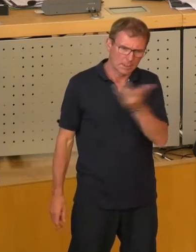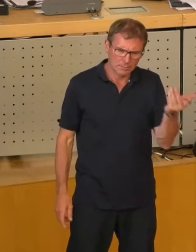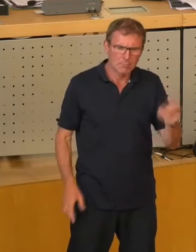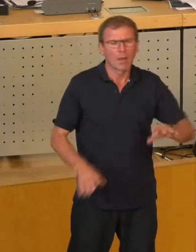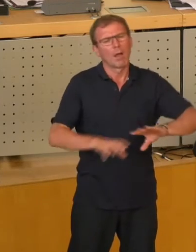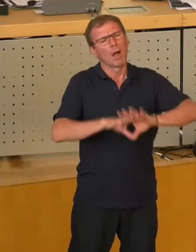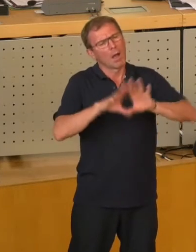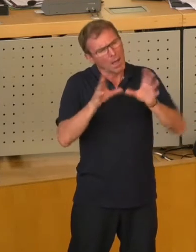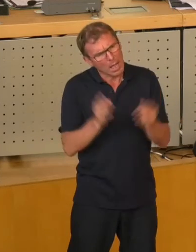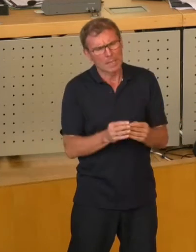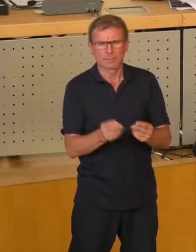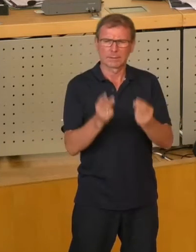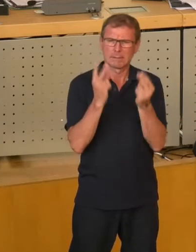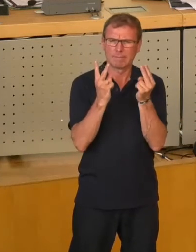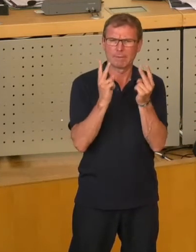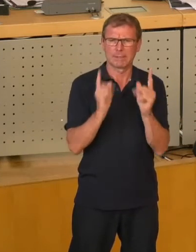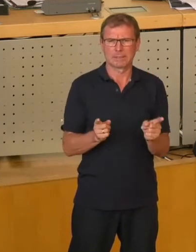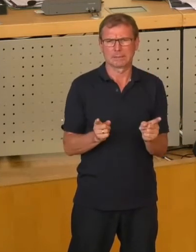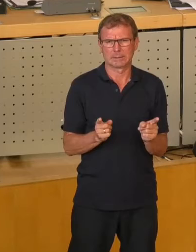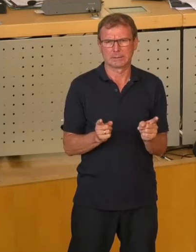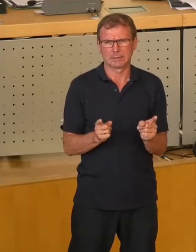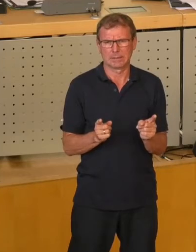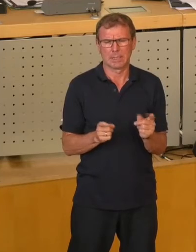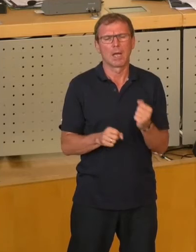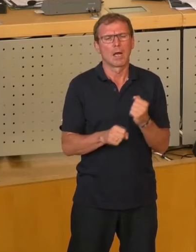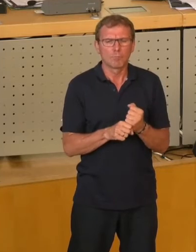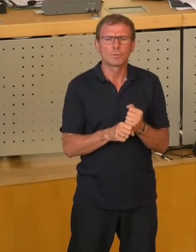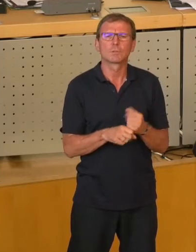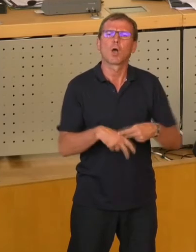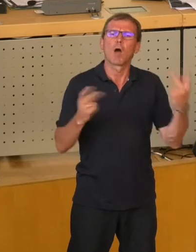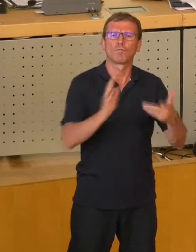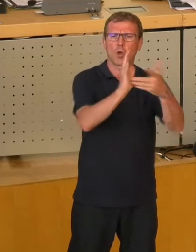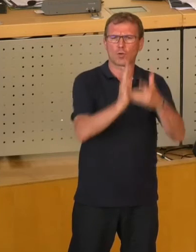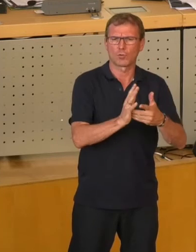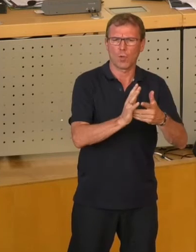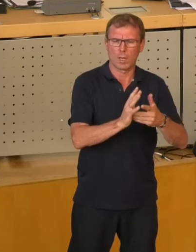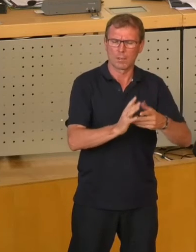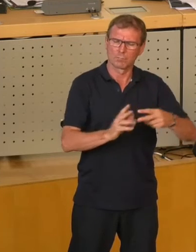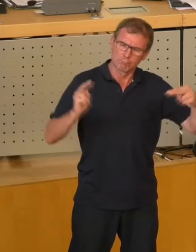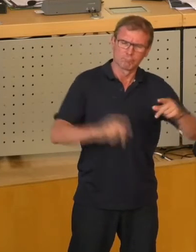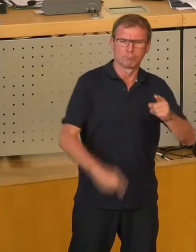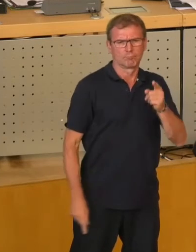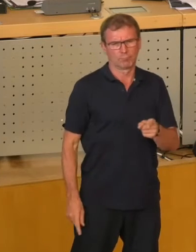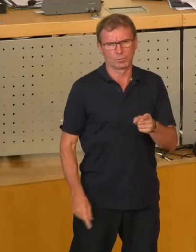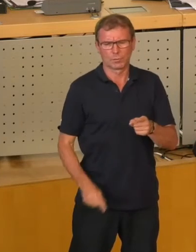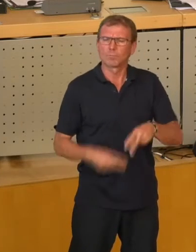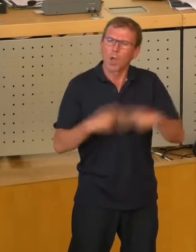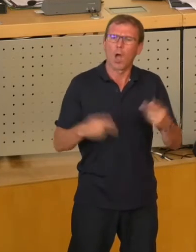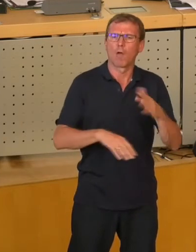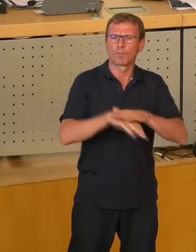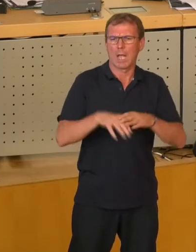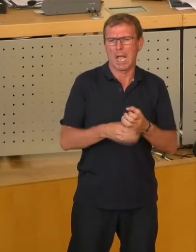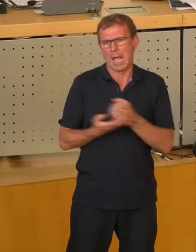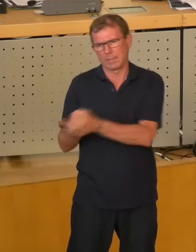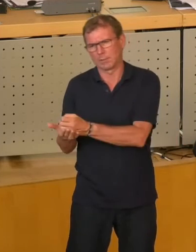alles, was wichtig ist, sollte unter öffentliche Kontrolle, es sollte unter öffentliche Hand, in die öffentliche Hand. Es